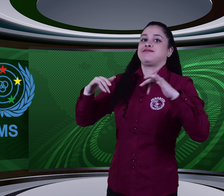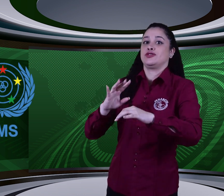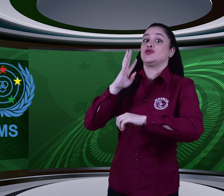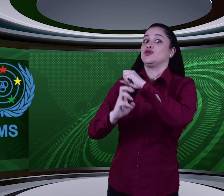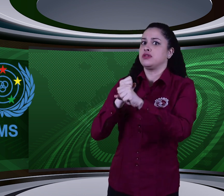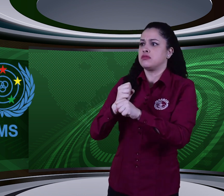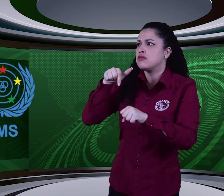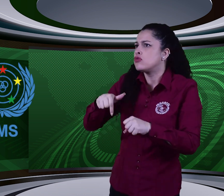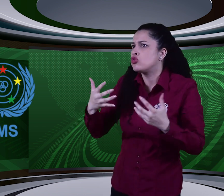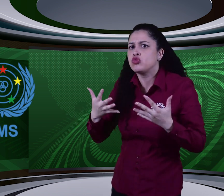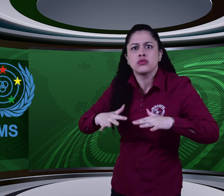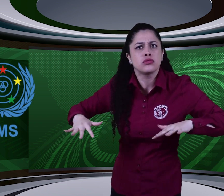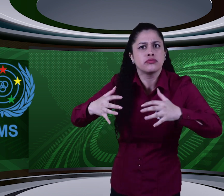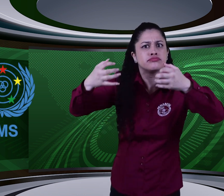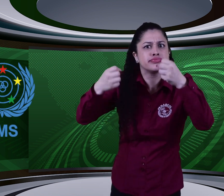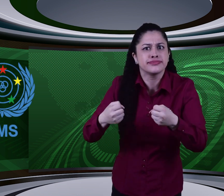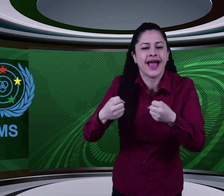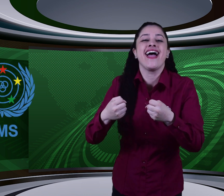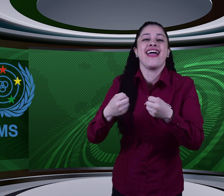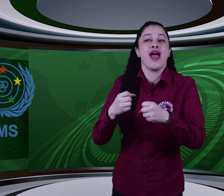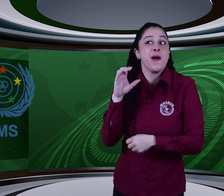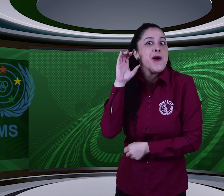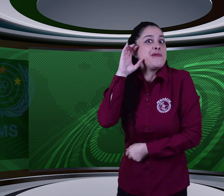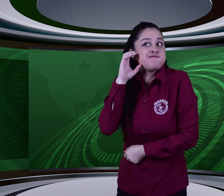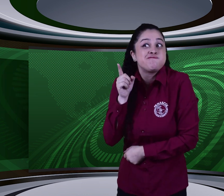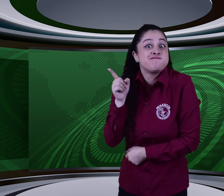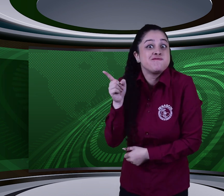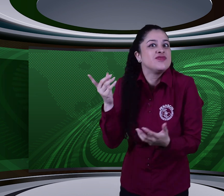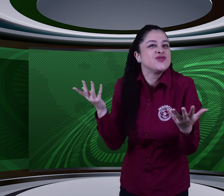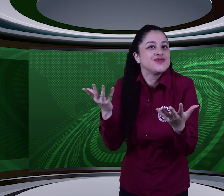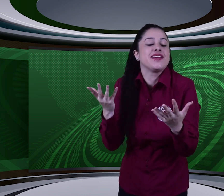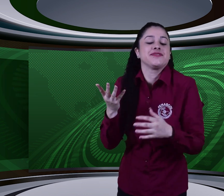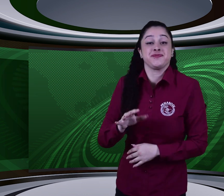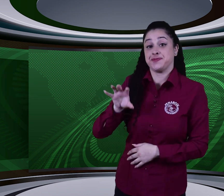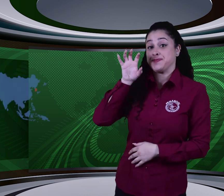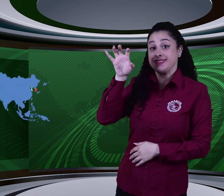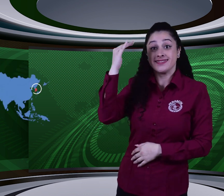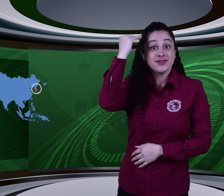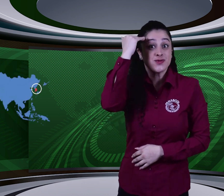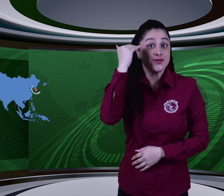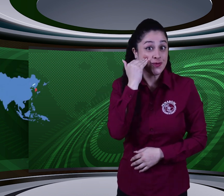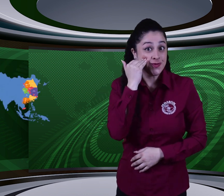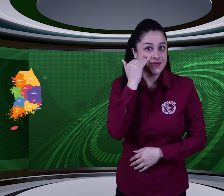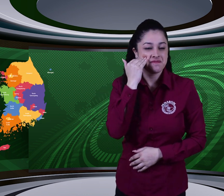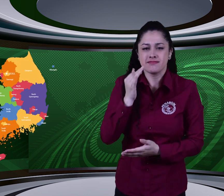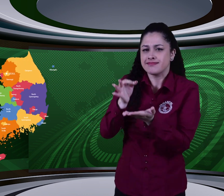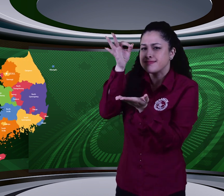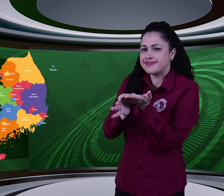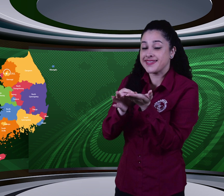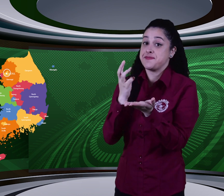Este año tiene como sede Corea del Sur, pero no se encuentran en Seúl, se encuentran en Jeju,